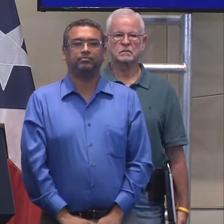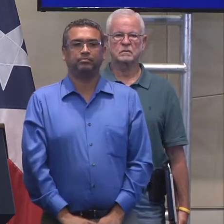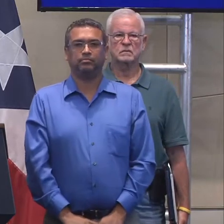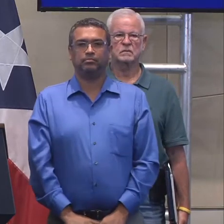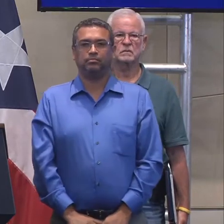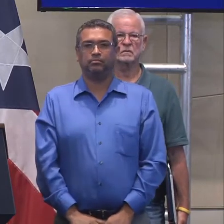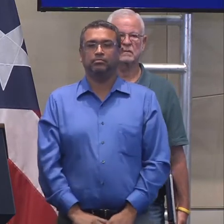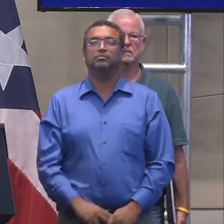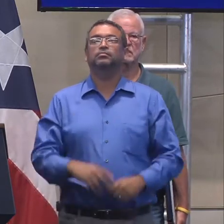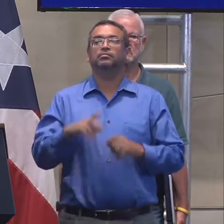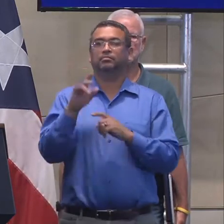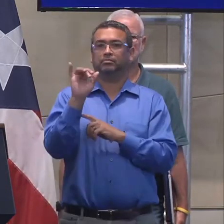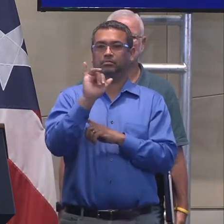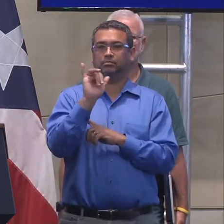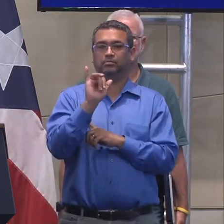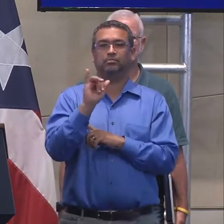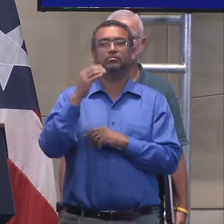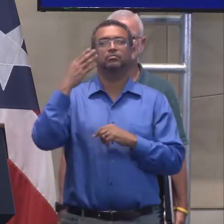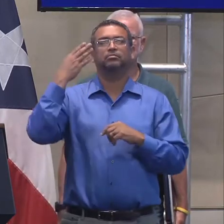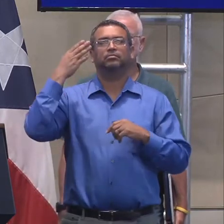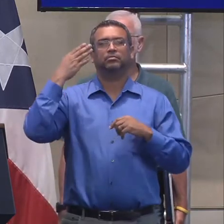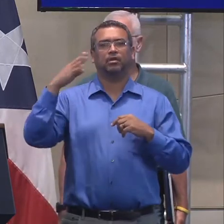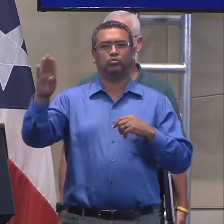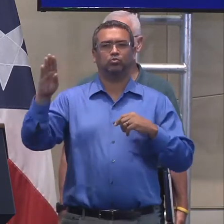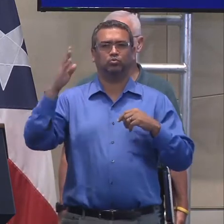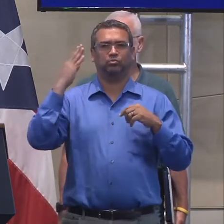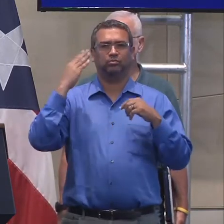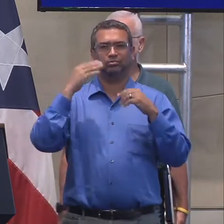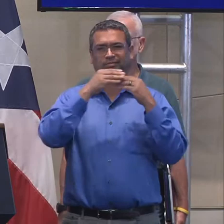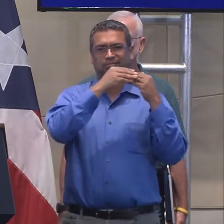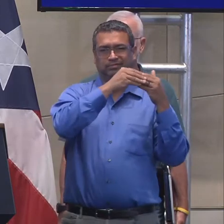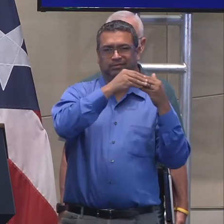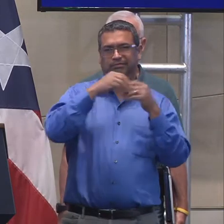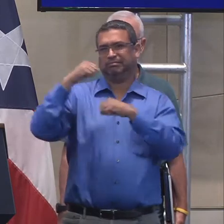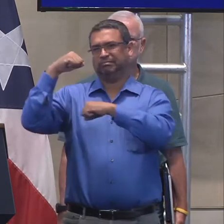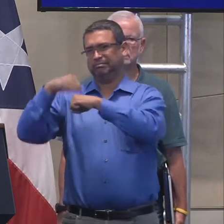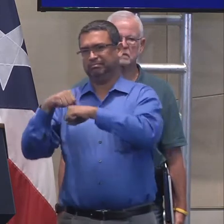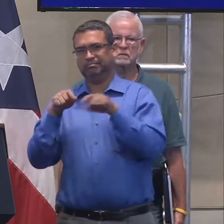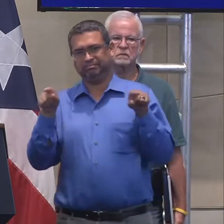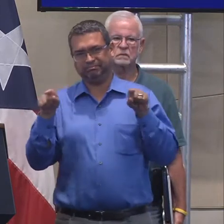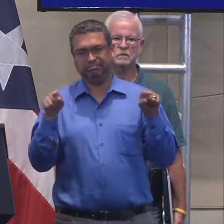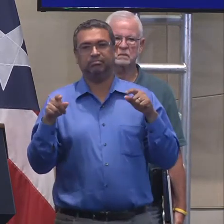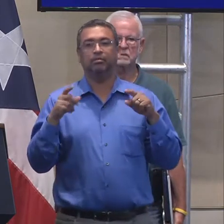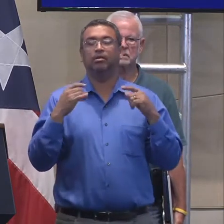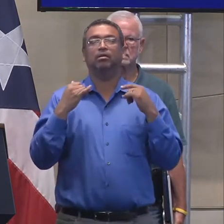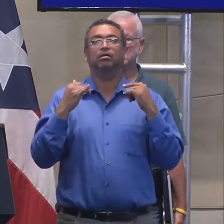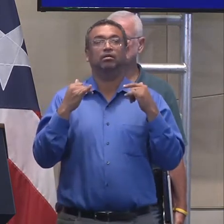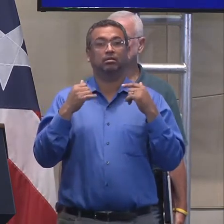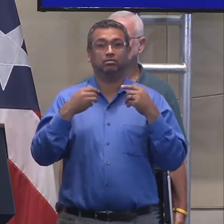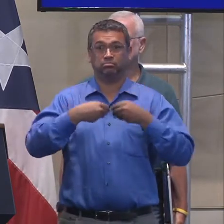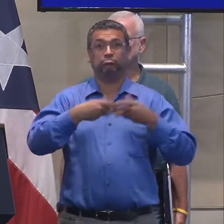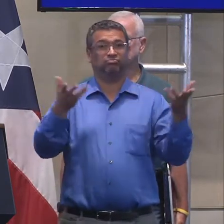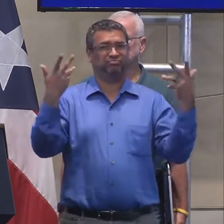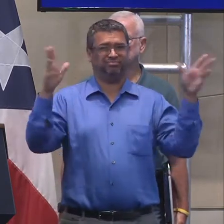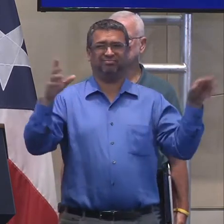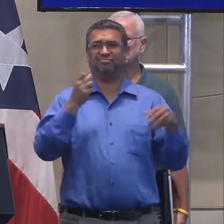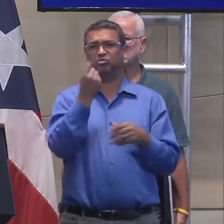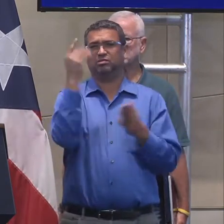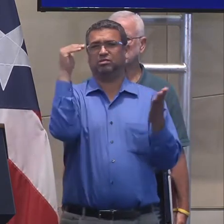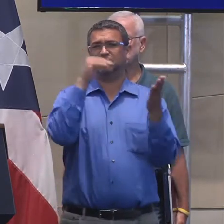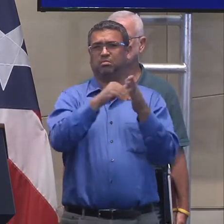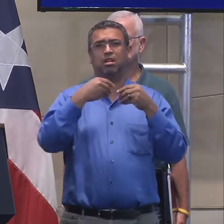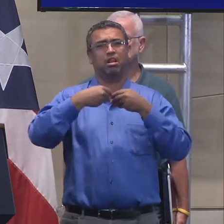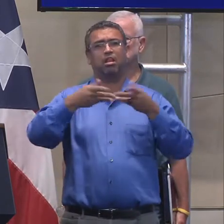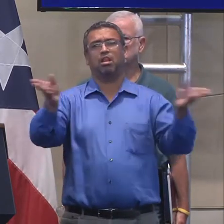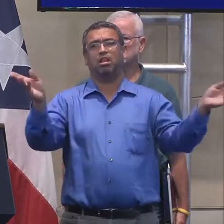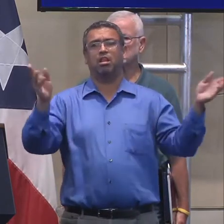los tordos que se van a estar poniendo, ya hay una prioridad, se repartieron 11 mil tordos